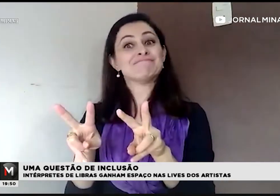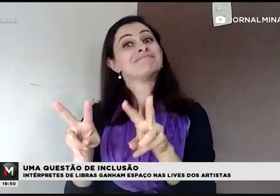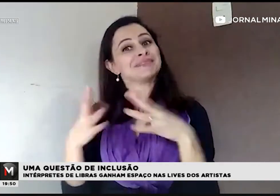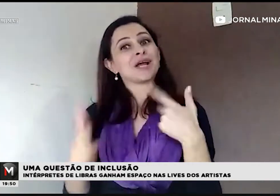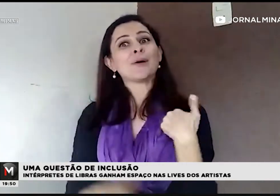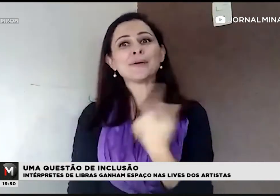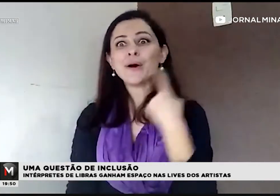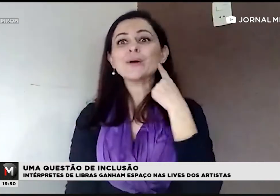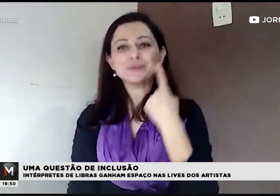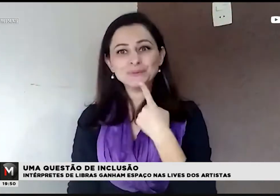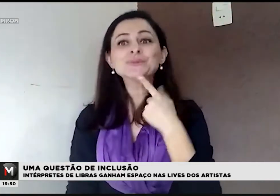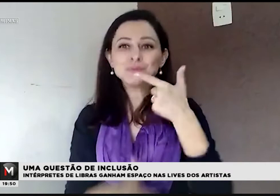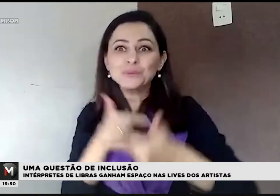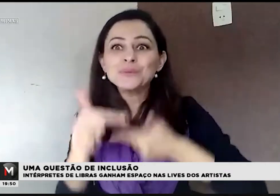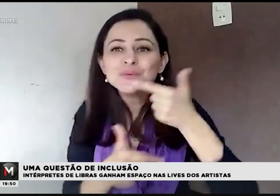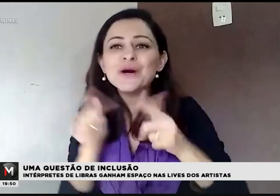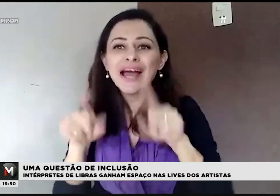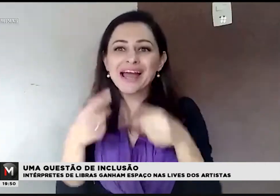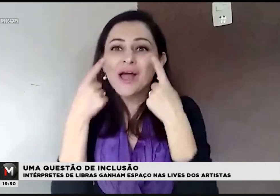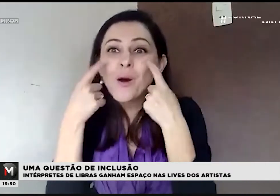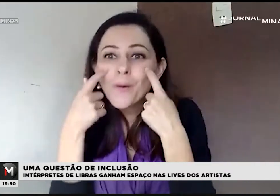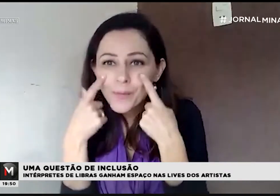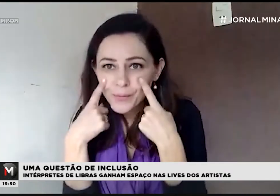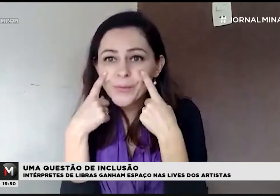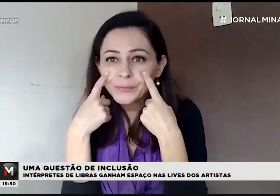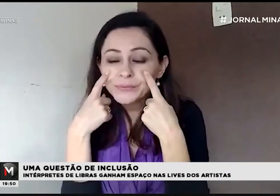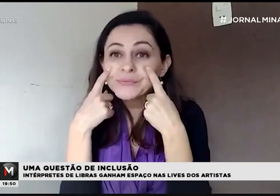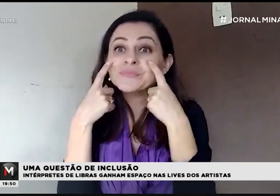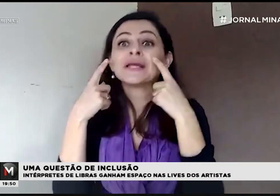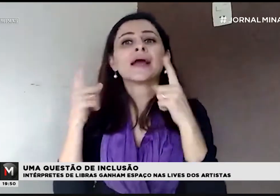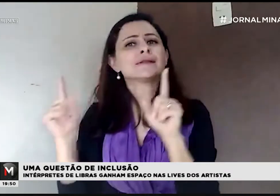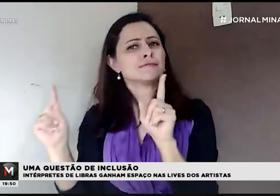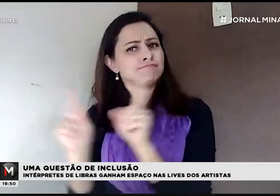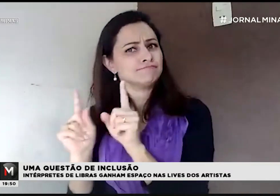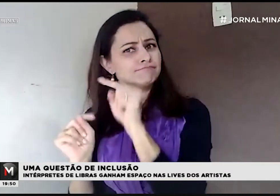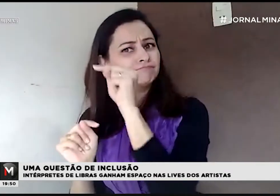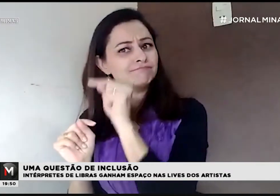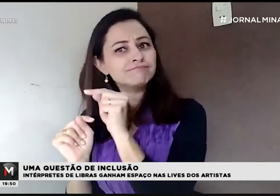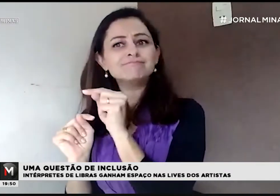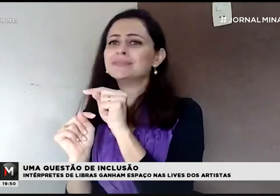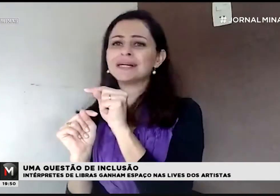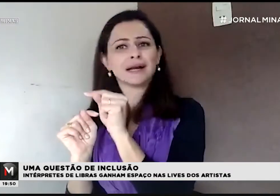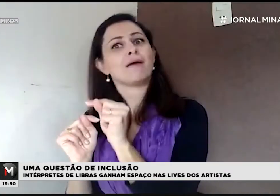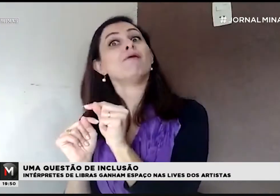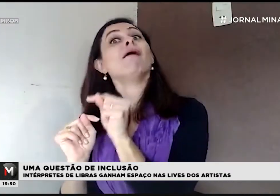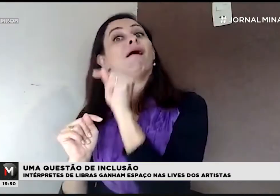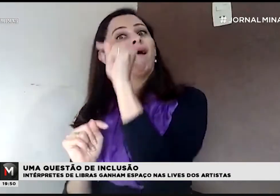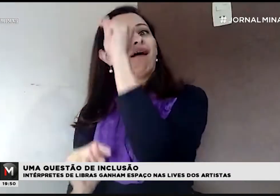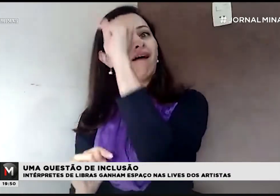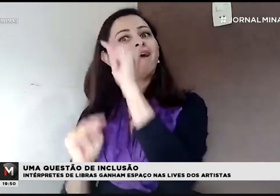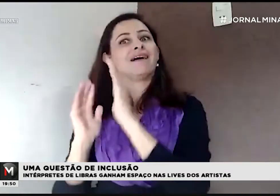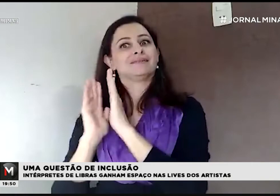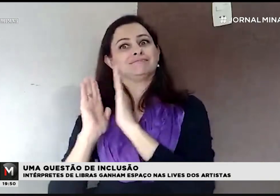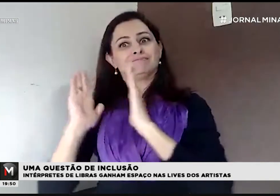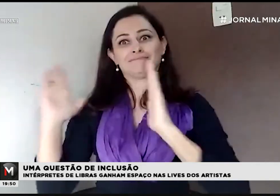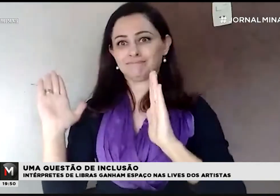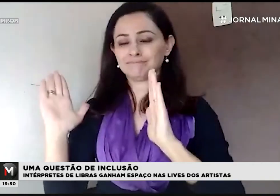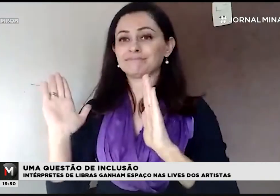Nós surdos temos, nós trabalhamos com o visual. E se essas janelas são diminutas, eles prejudicam. se eles